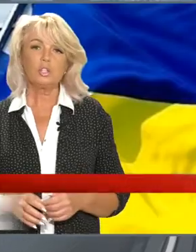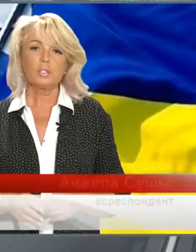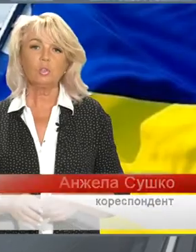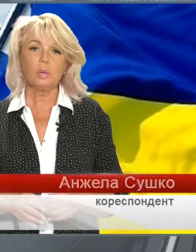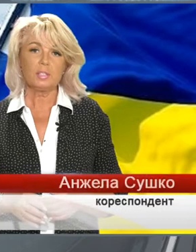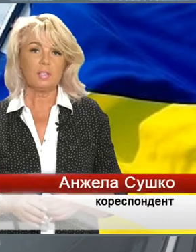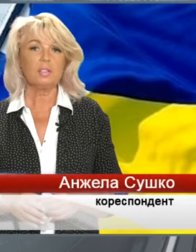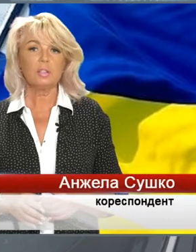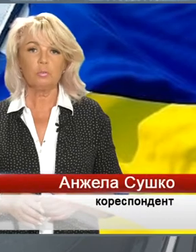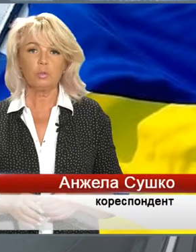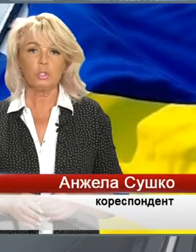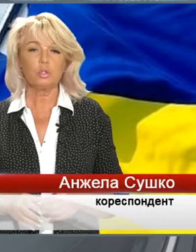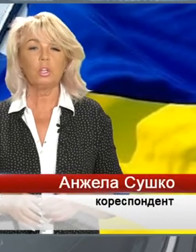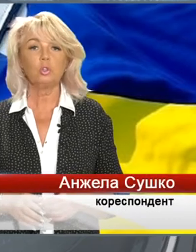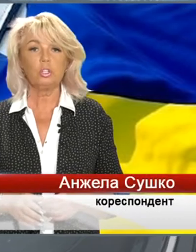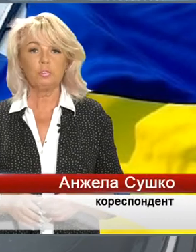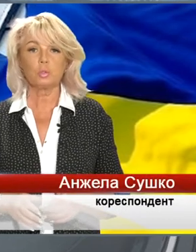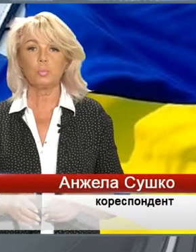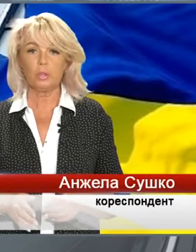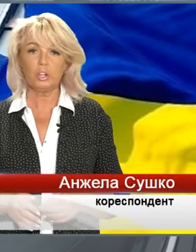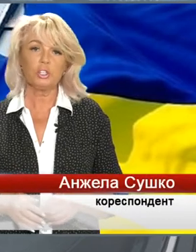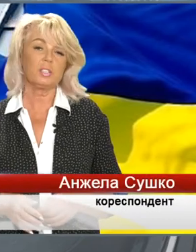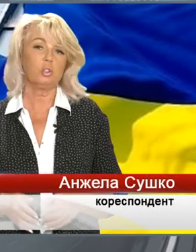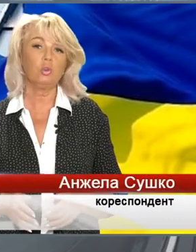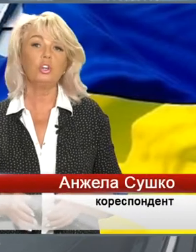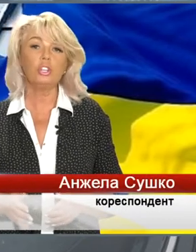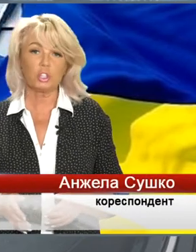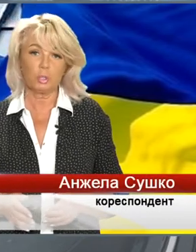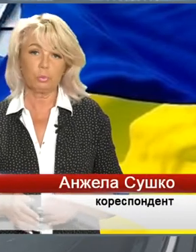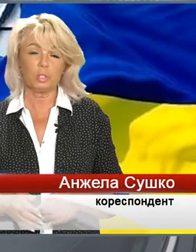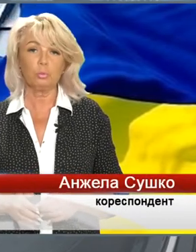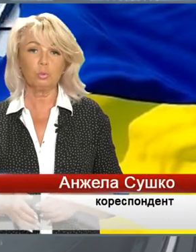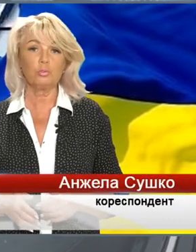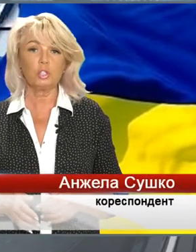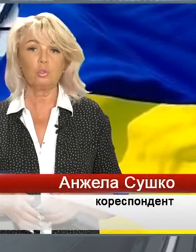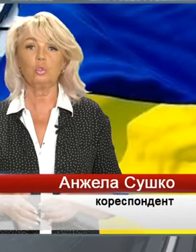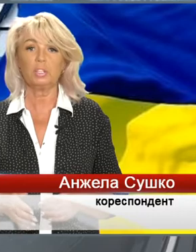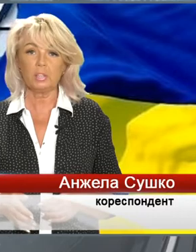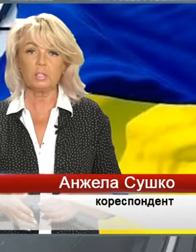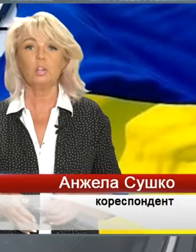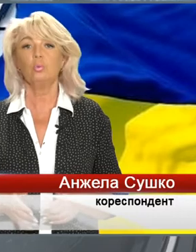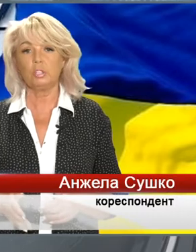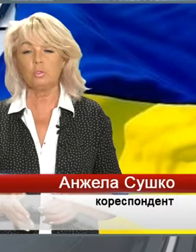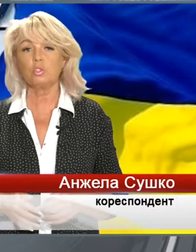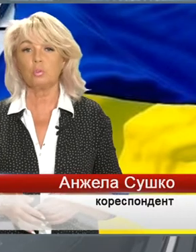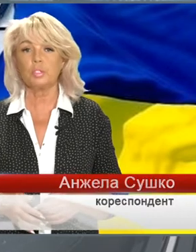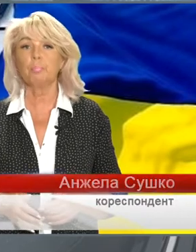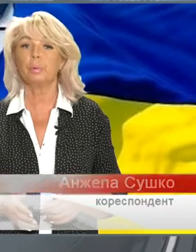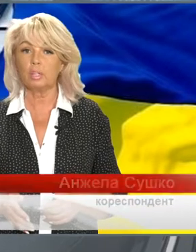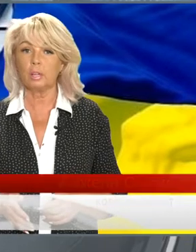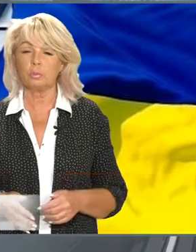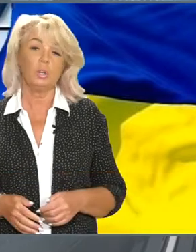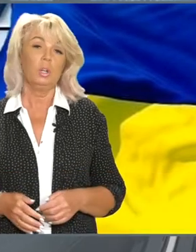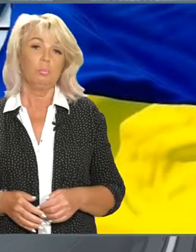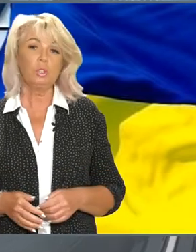Але якщо ситуація із захворюваністю на коронавірус покращиться, то рішення про заборону в'їзду до ЄС у Євросоюзі